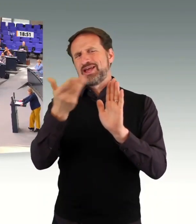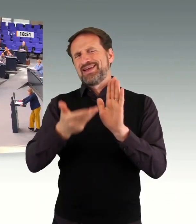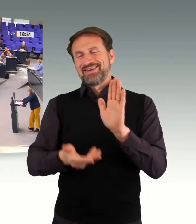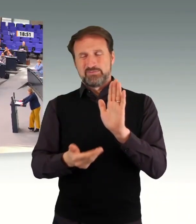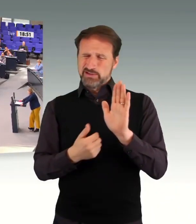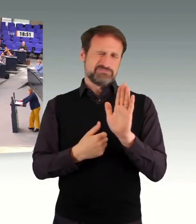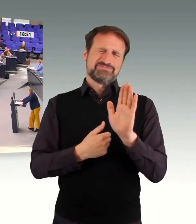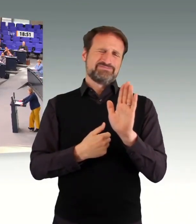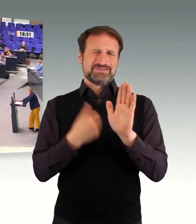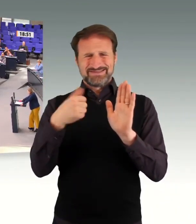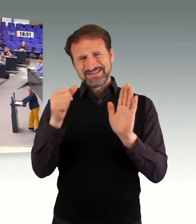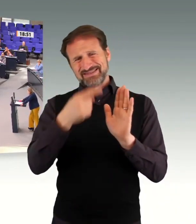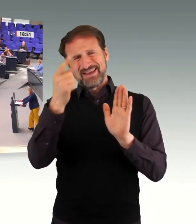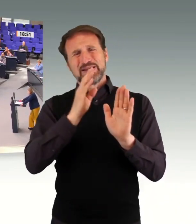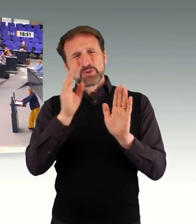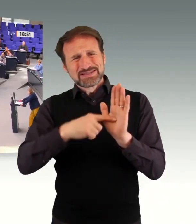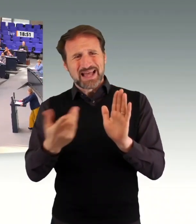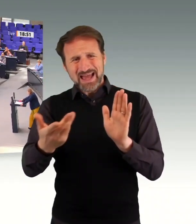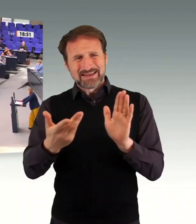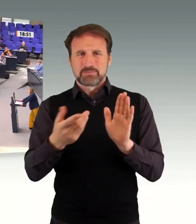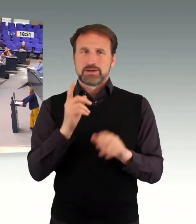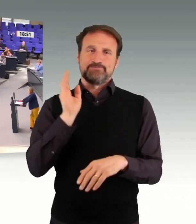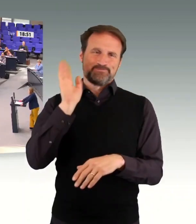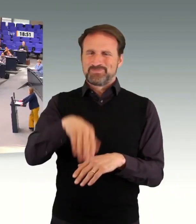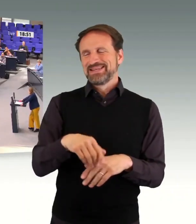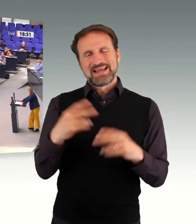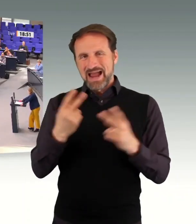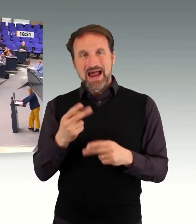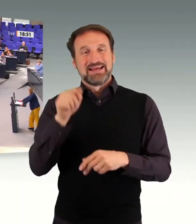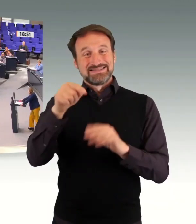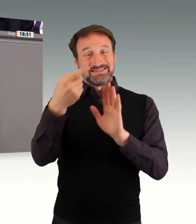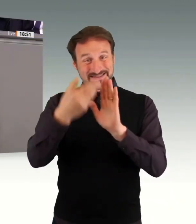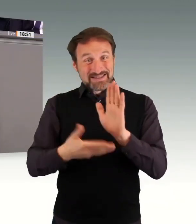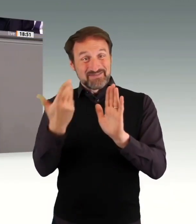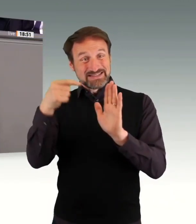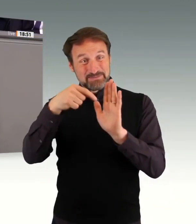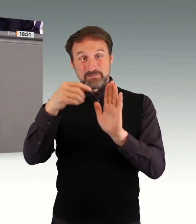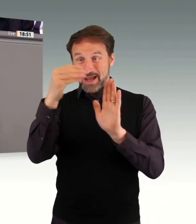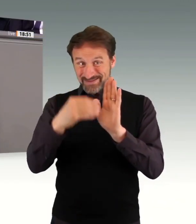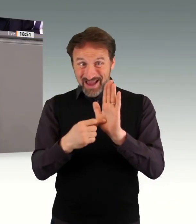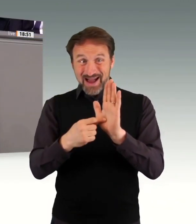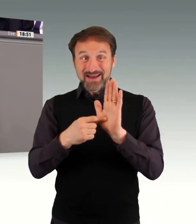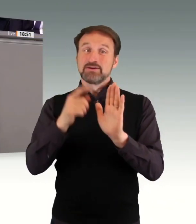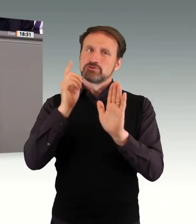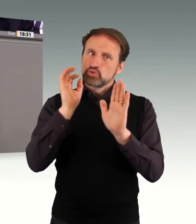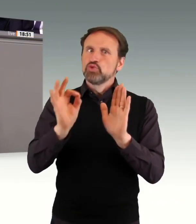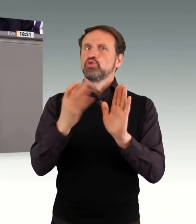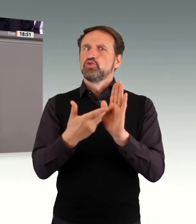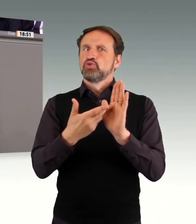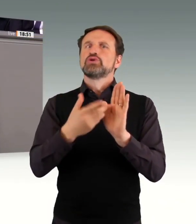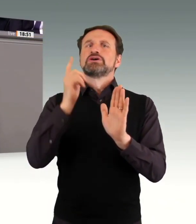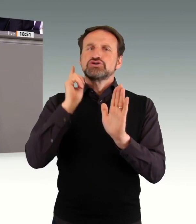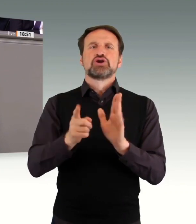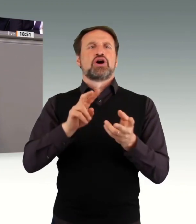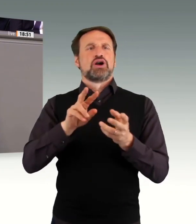jagt eine akute Krise die nächste, die Klimakrise, die Pandemie, der Angriffskrieg